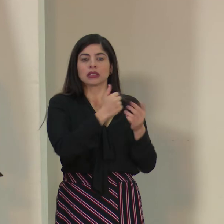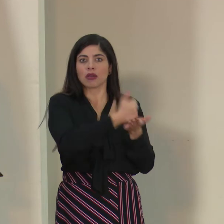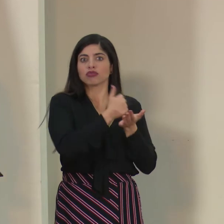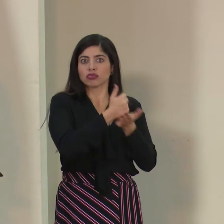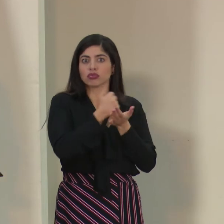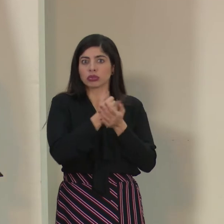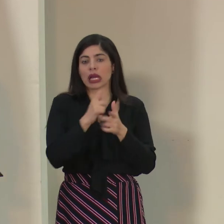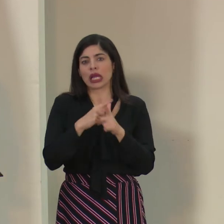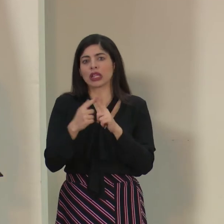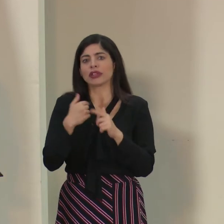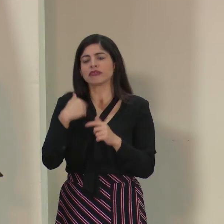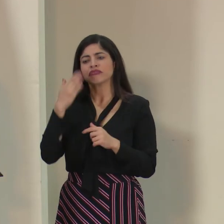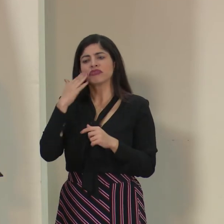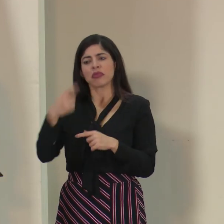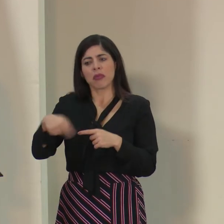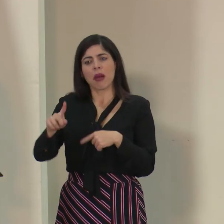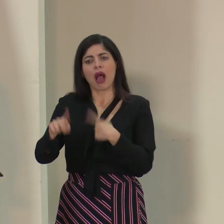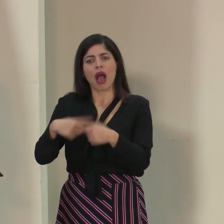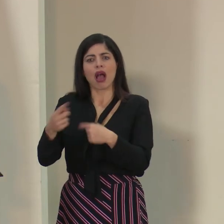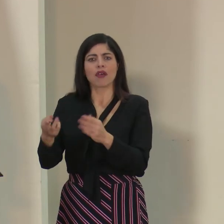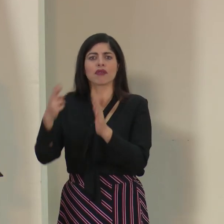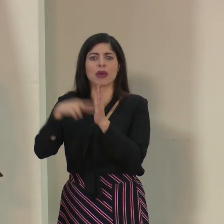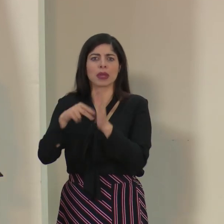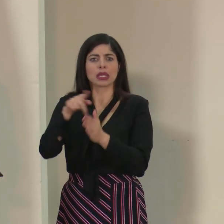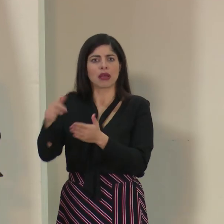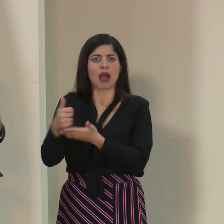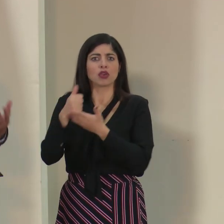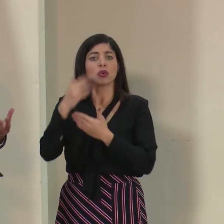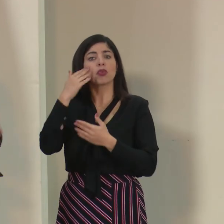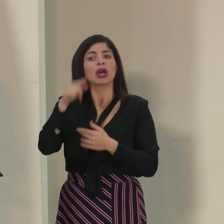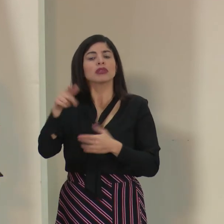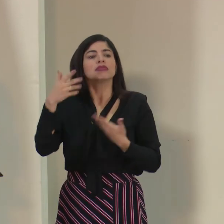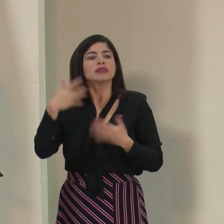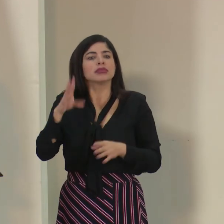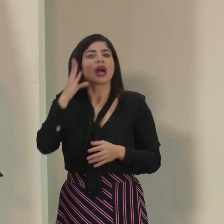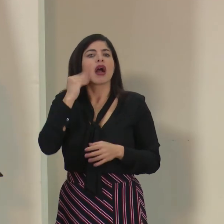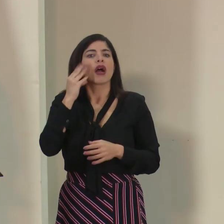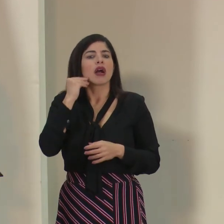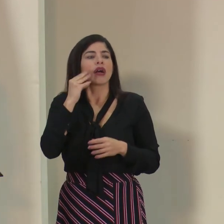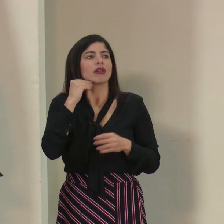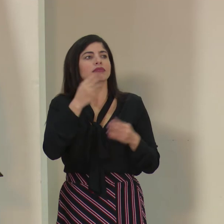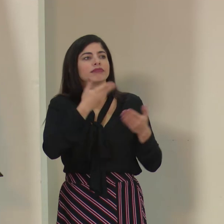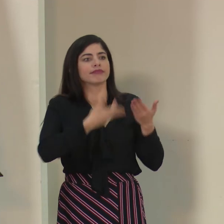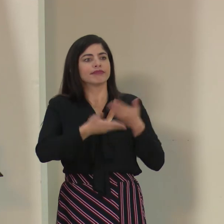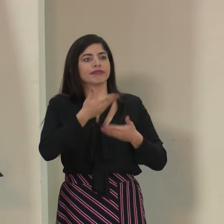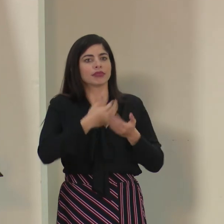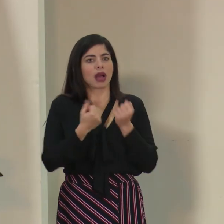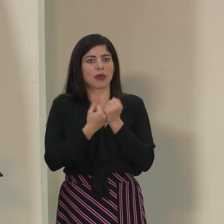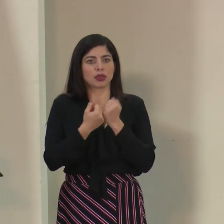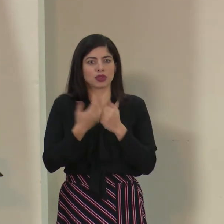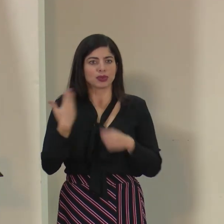justamente, se va a repetir con eso. Y estoy seguro que sí, porque ellos ya han estado justamente ofreciendo ese tipo de colaboración.